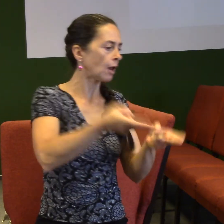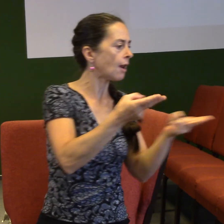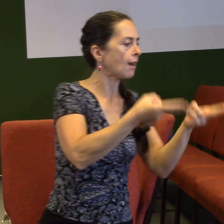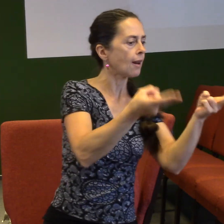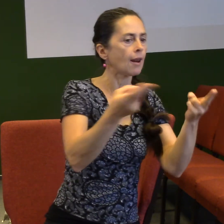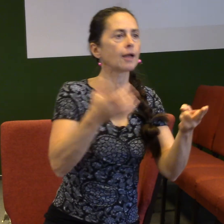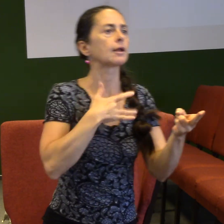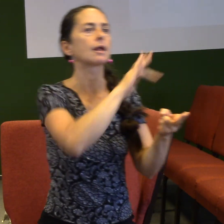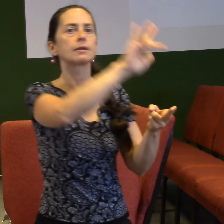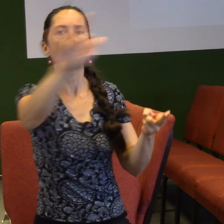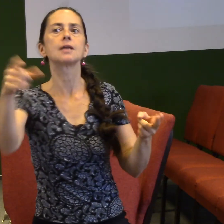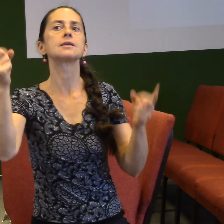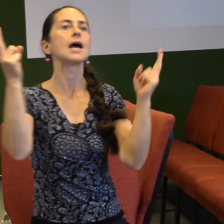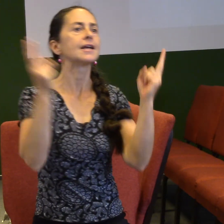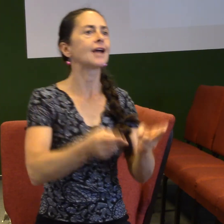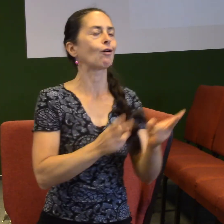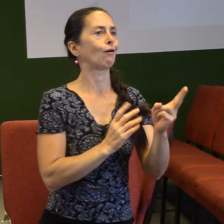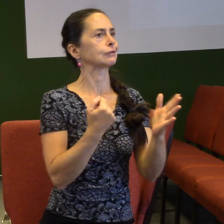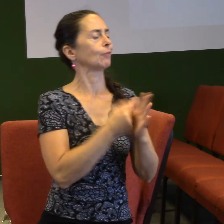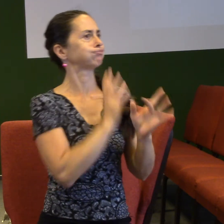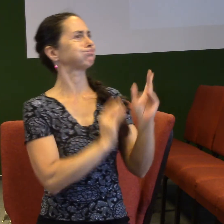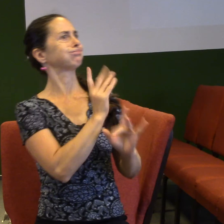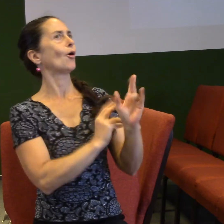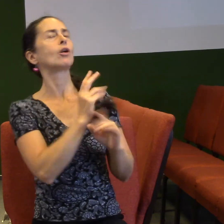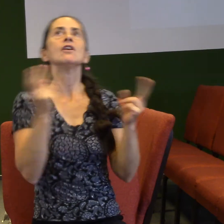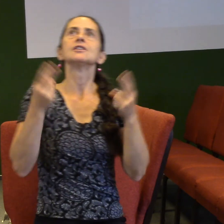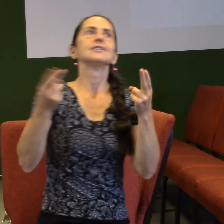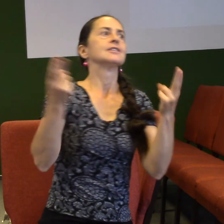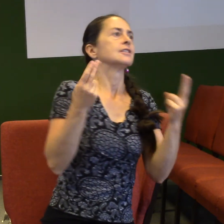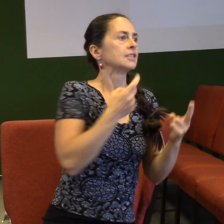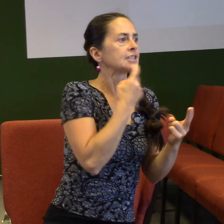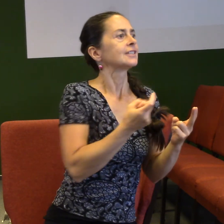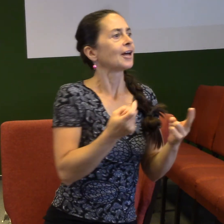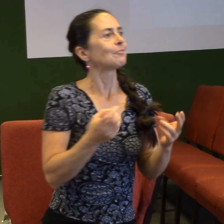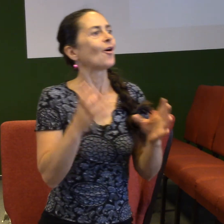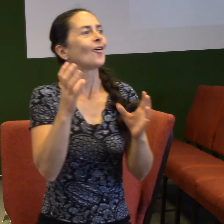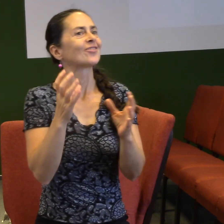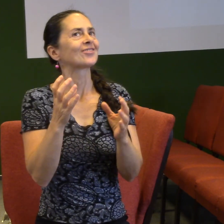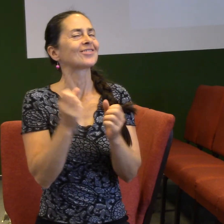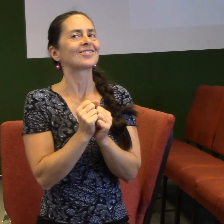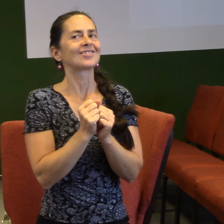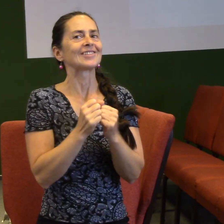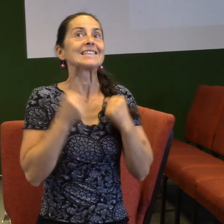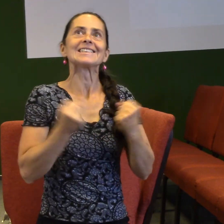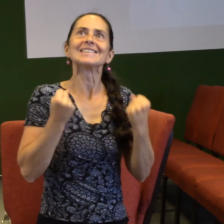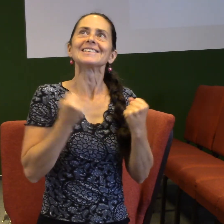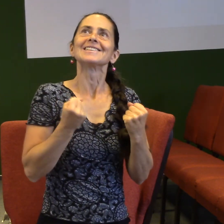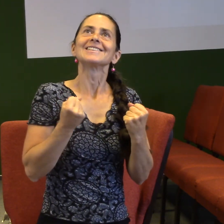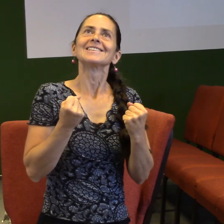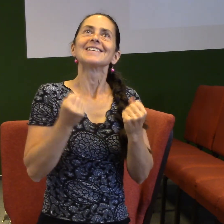hodlivé následovníky. Jako hodlivé lidi, kteří usilují o to, získat to nejlepší